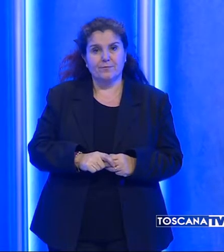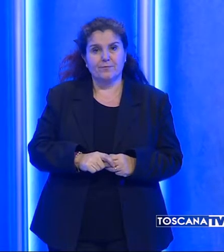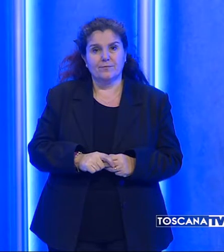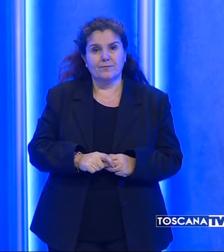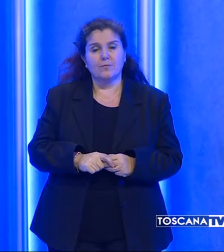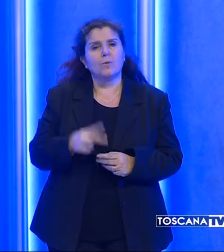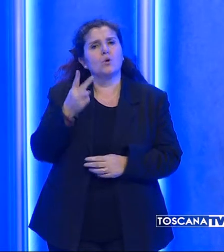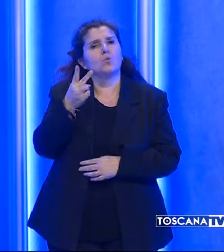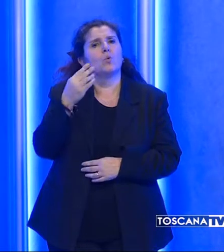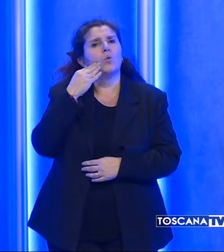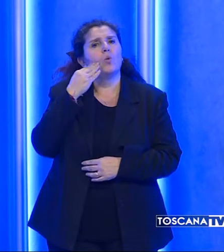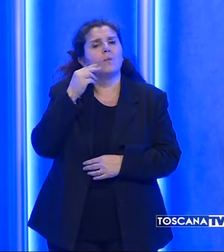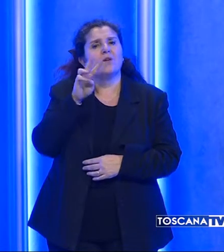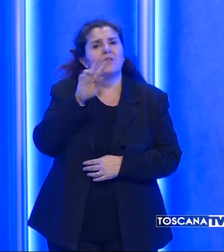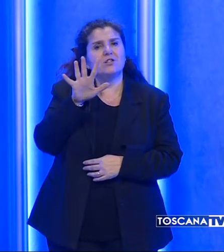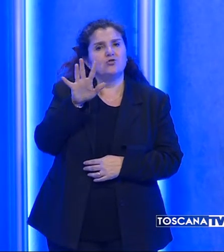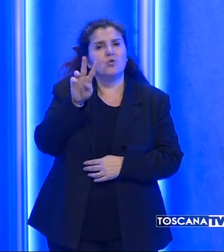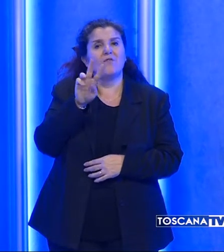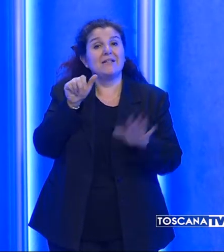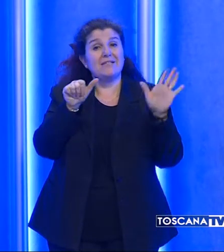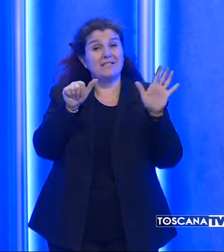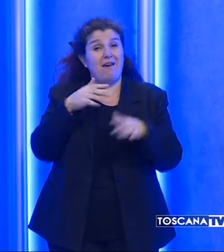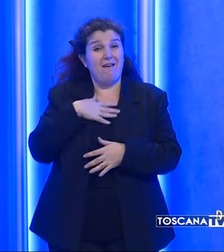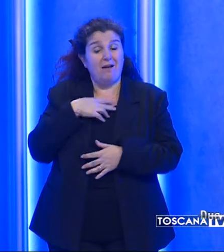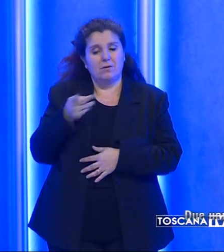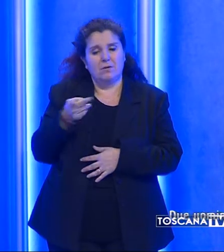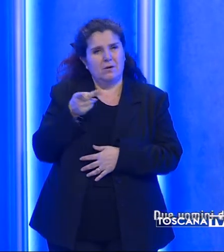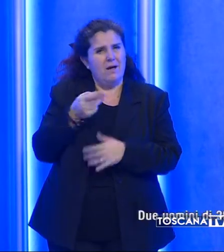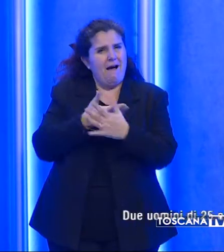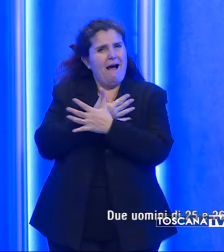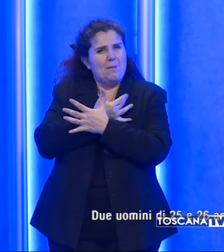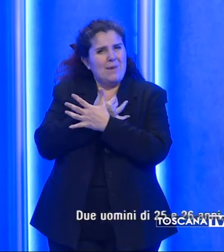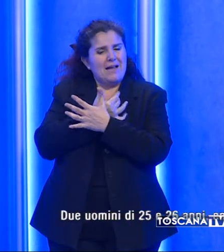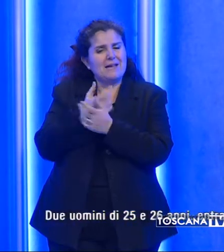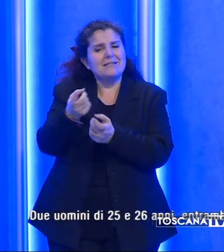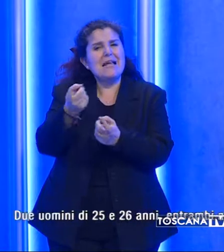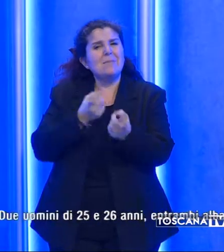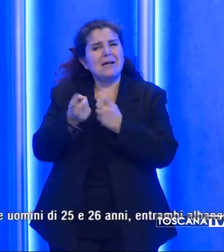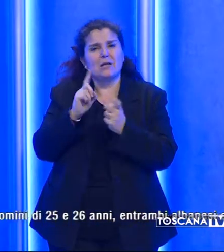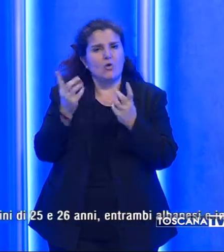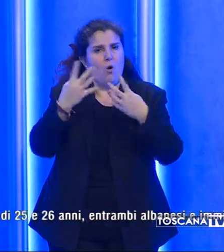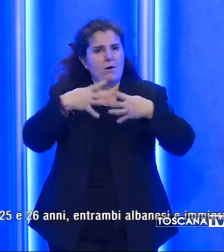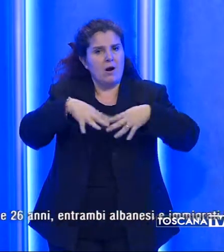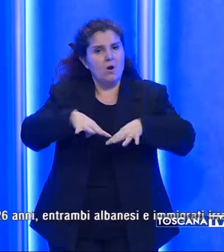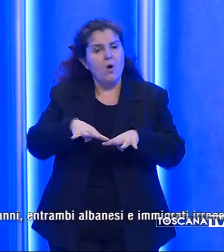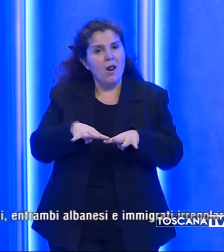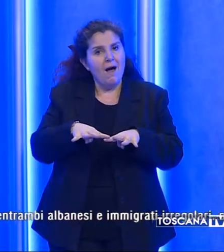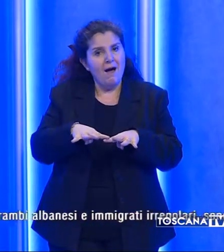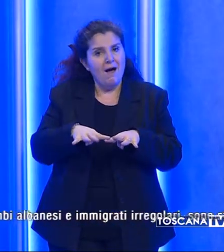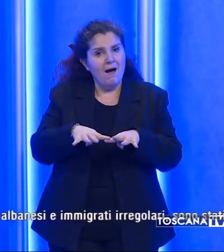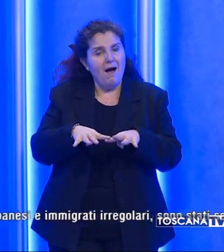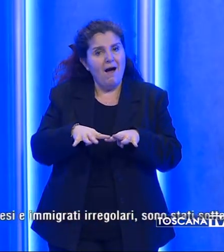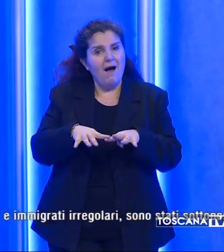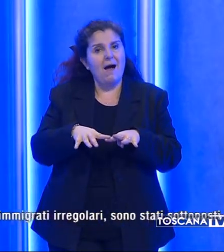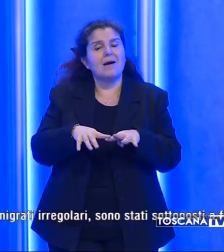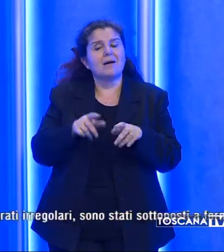Due uomini di 25 e 26 anni, entrambi albanesi e immigrati irregolari sono stati